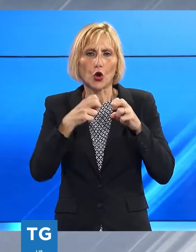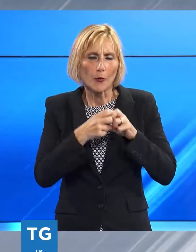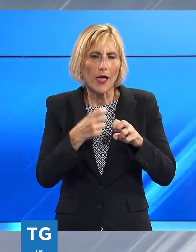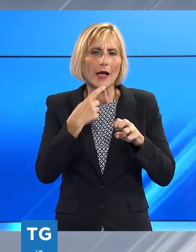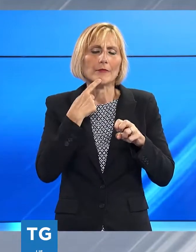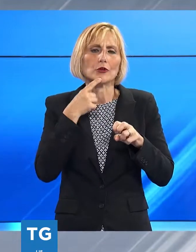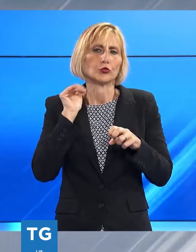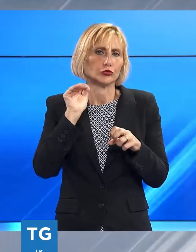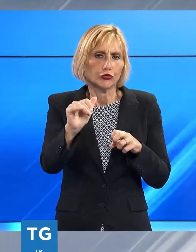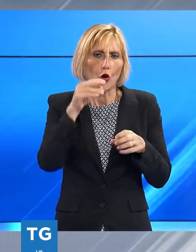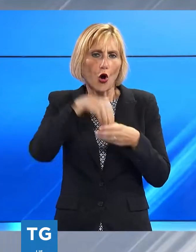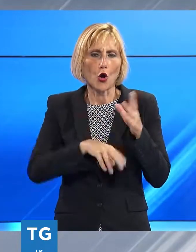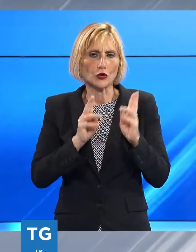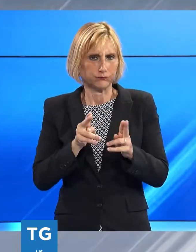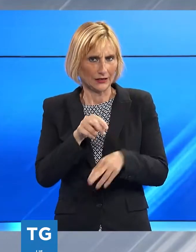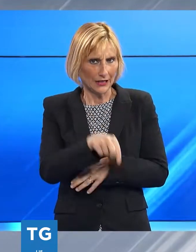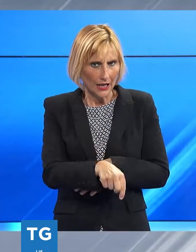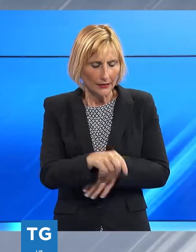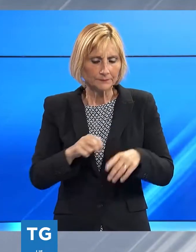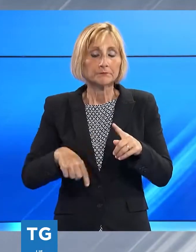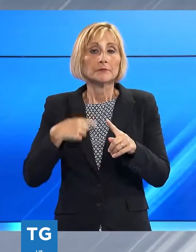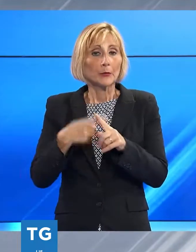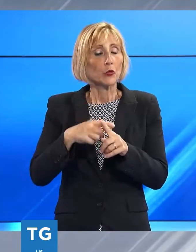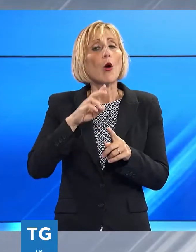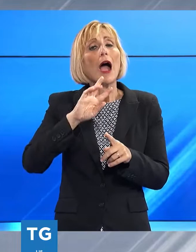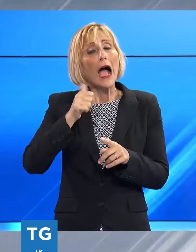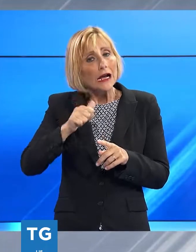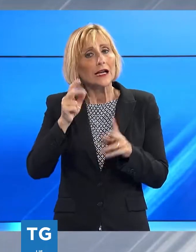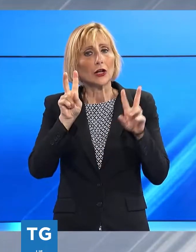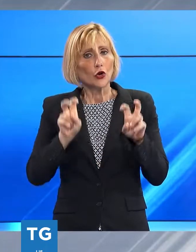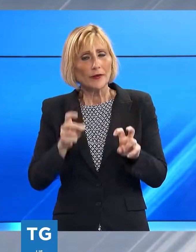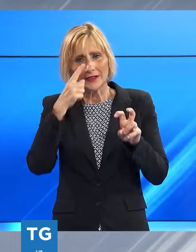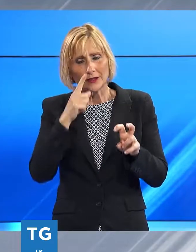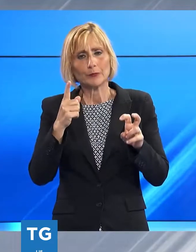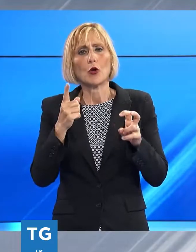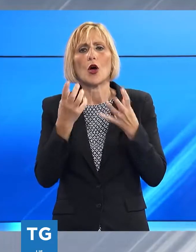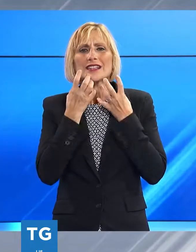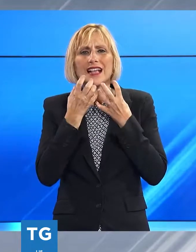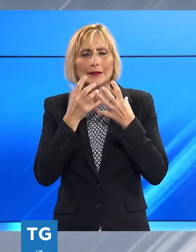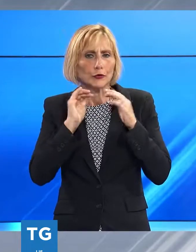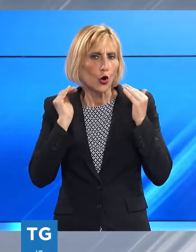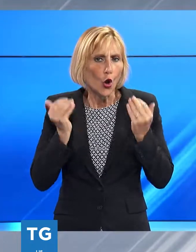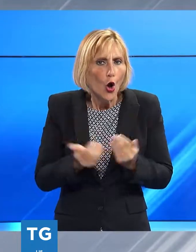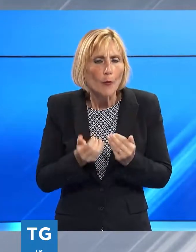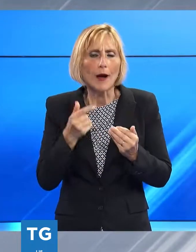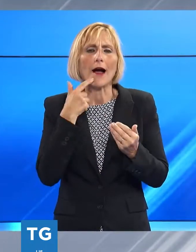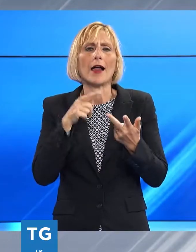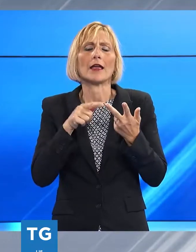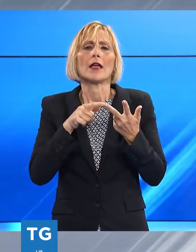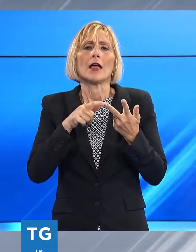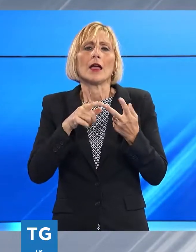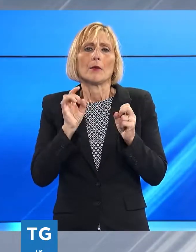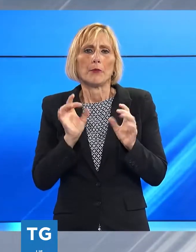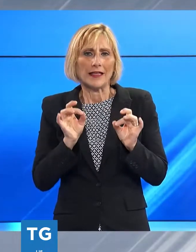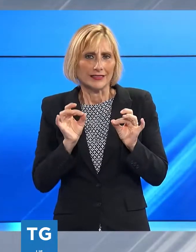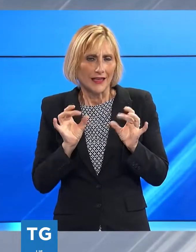scompenso e poi tematiche altrettanto attuali come il riscaldamento globale e ancora tematiche che richiamano la pandemia e quelle che possono